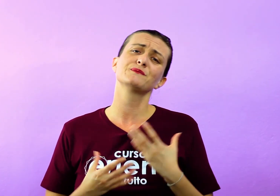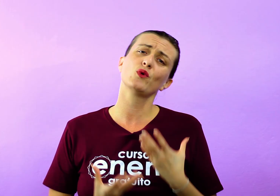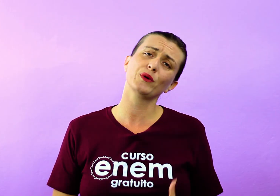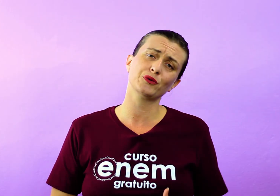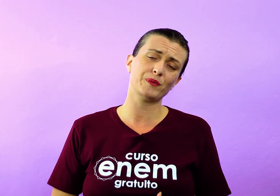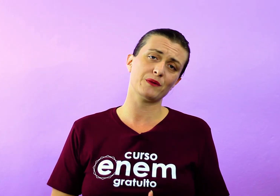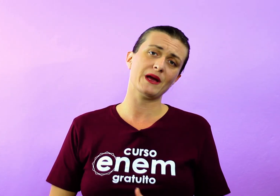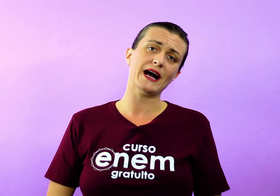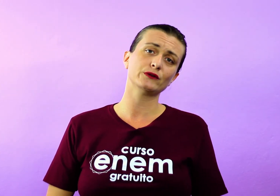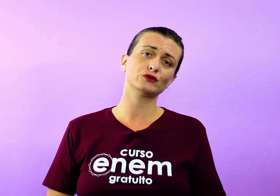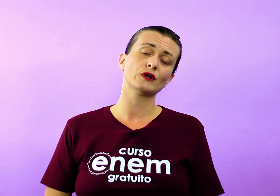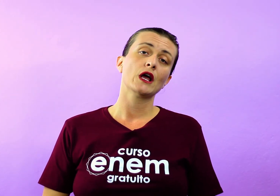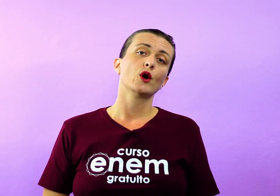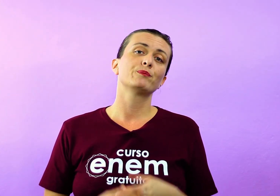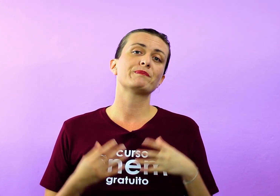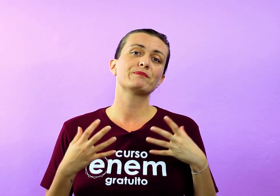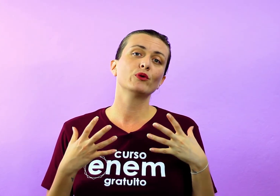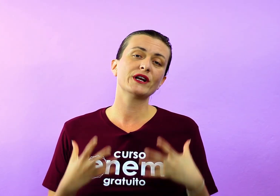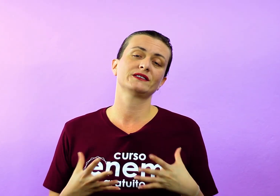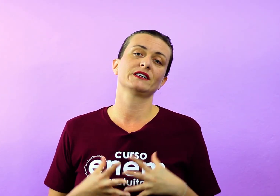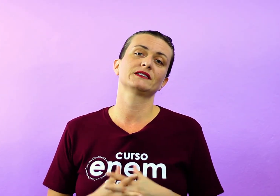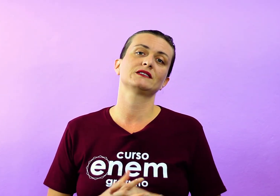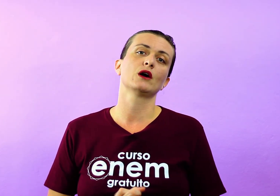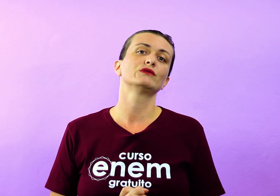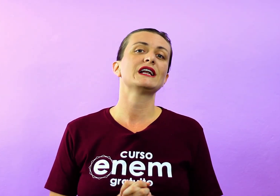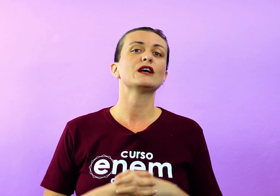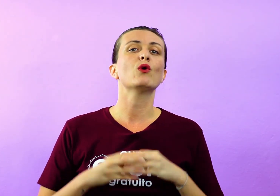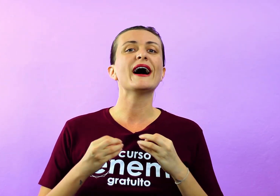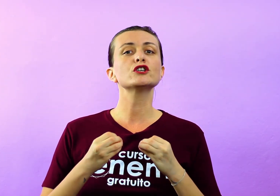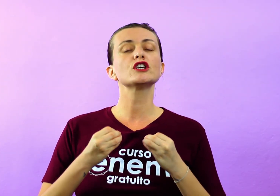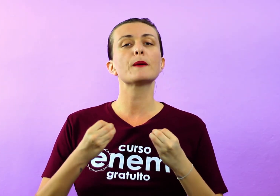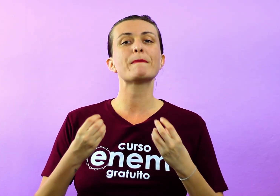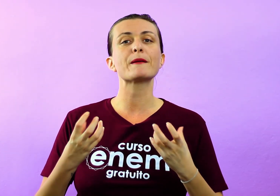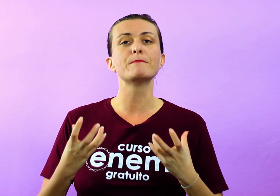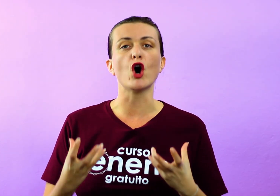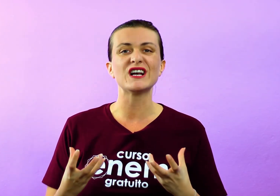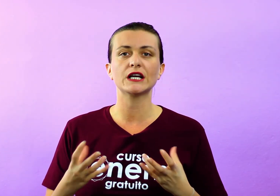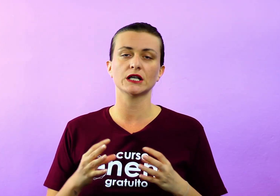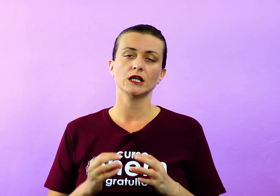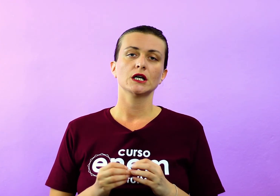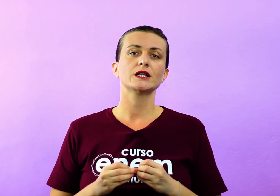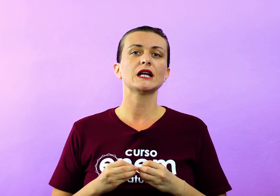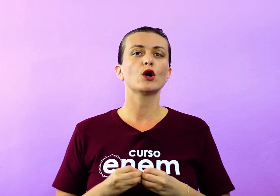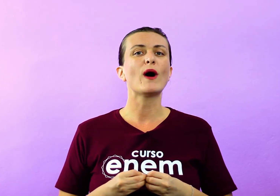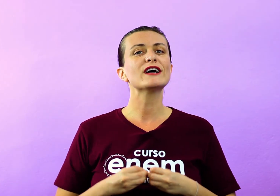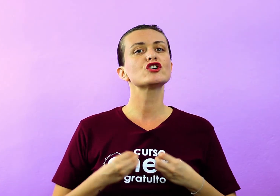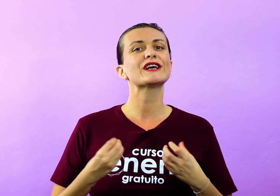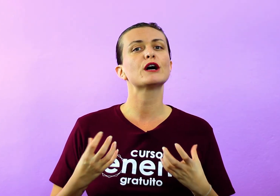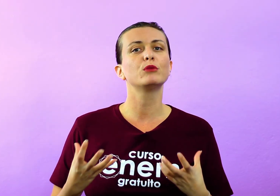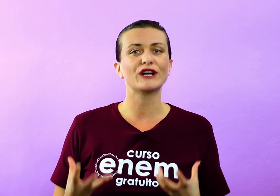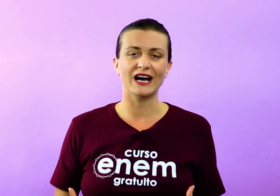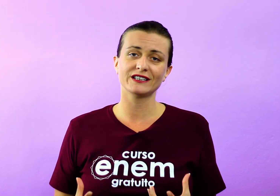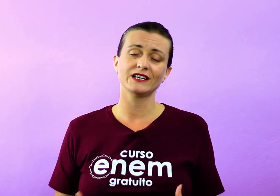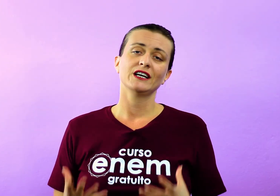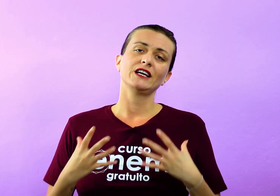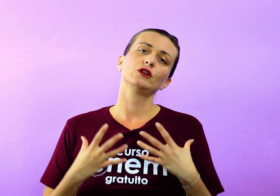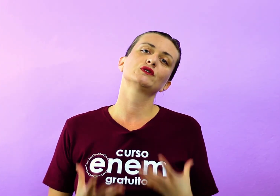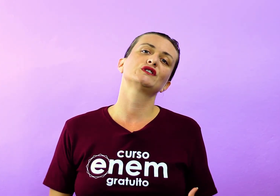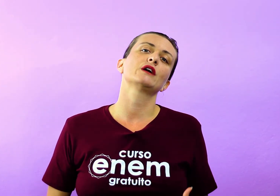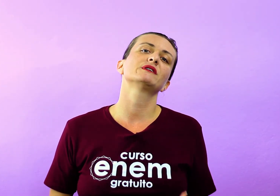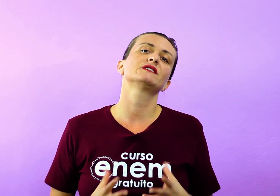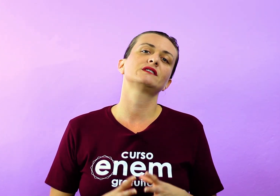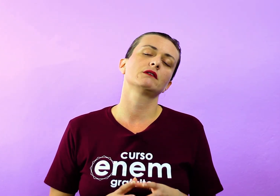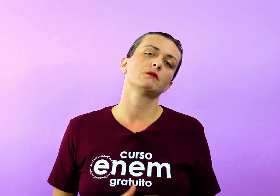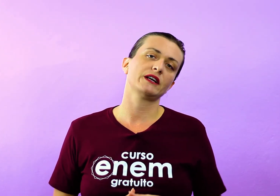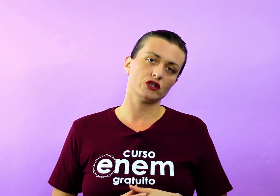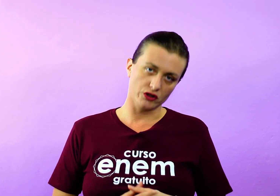todos eles muito permeados por essa questão da linguagem hiperbólica, da linguagem elaborada e